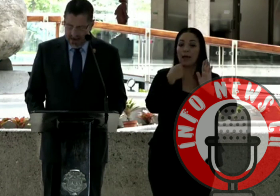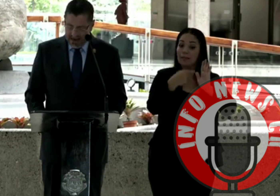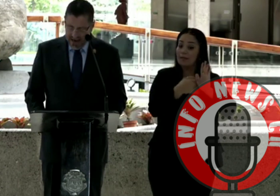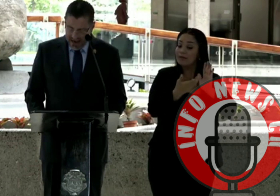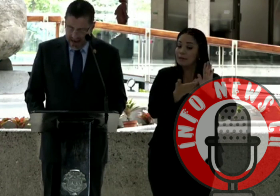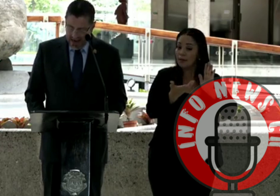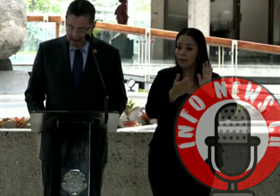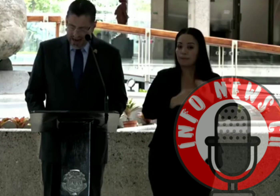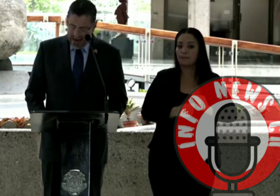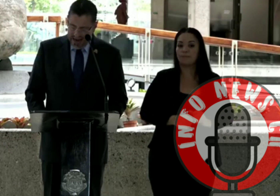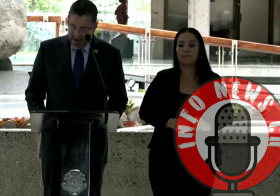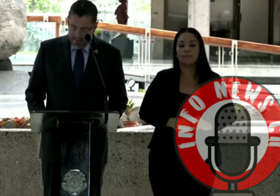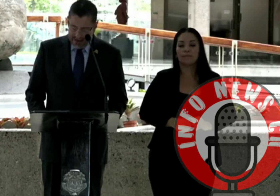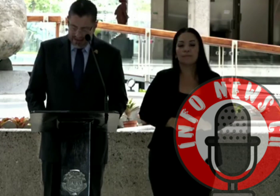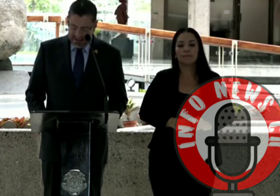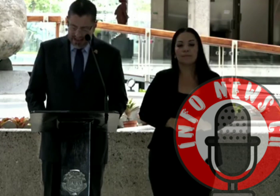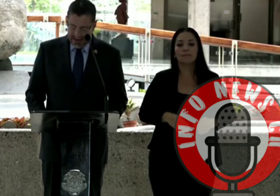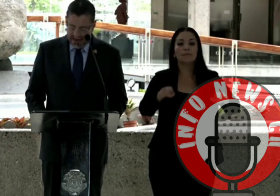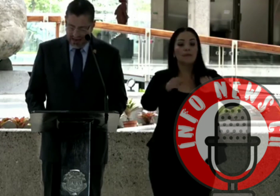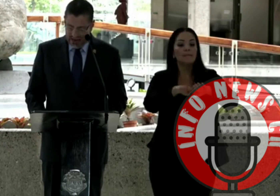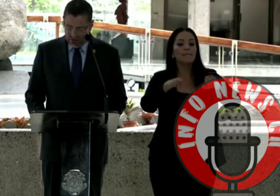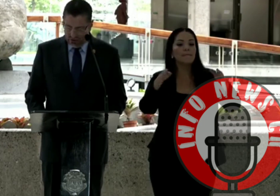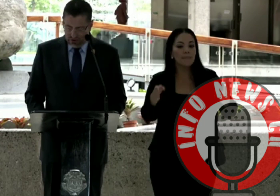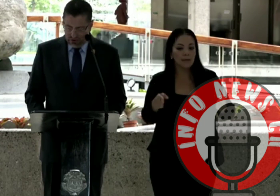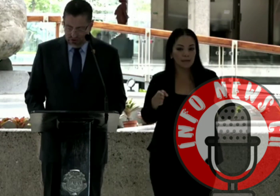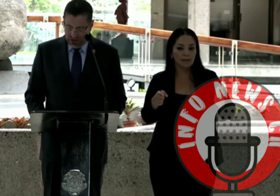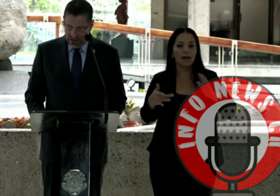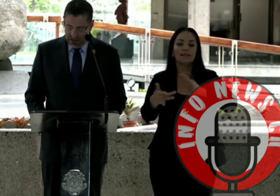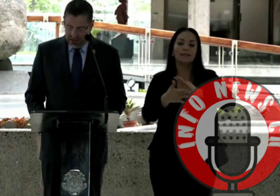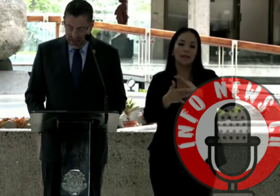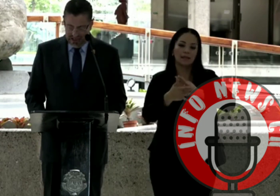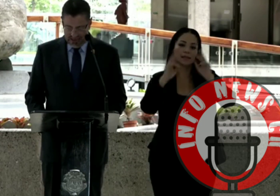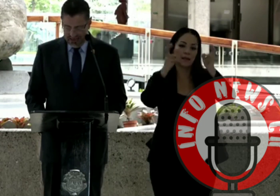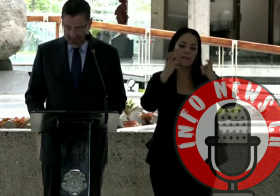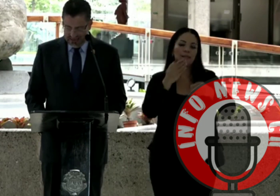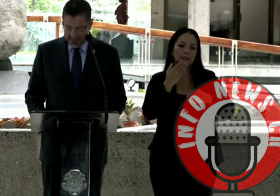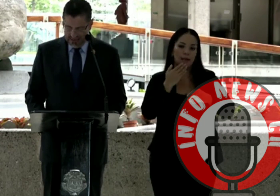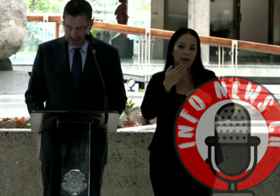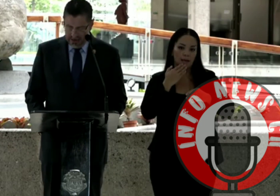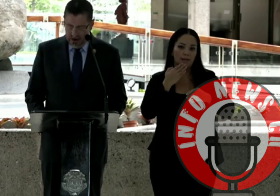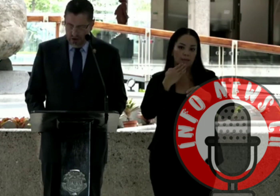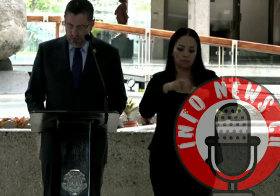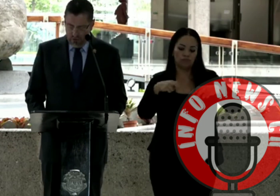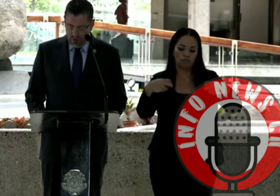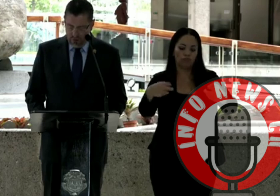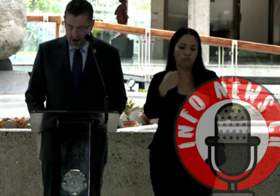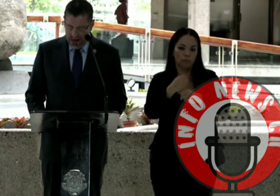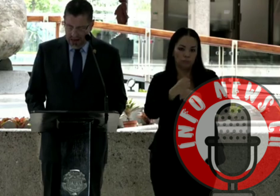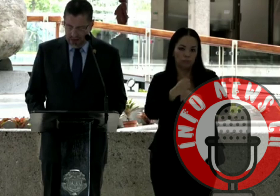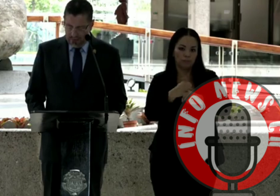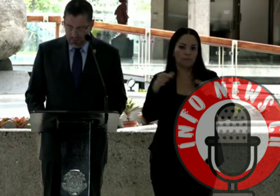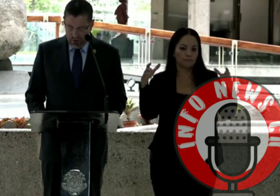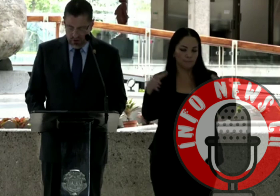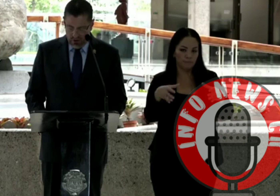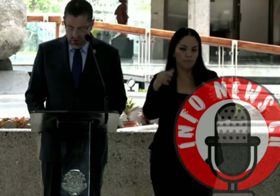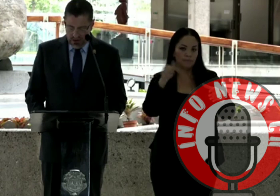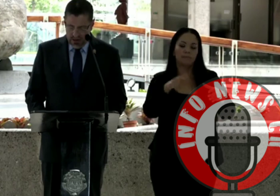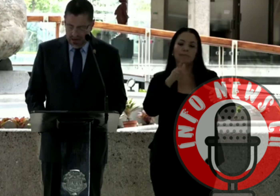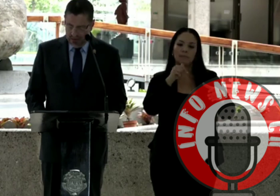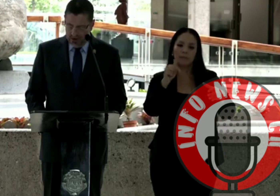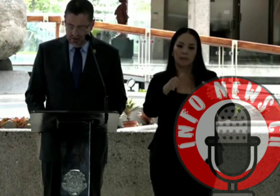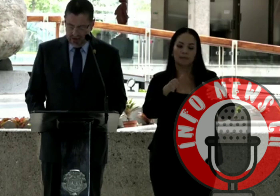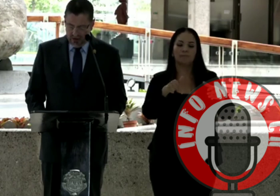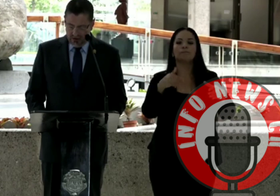que la Mesa Técnica de Asuntos Indígenas, conformada por